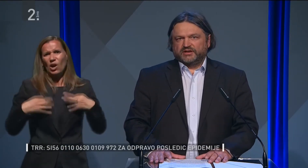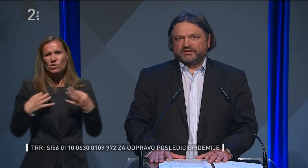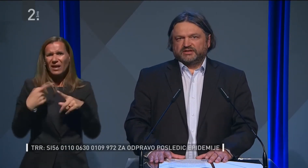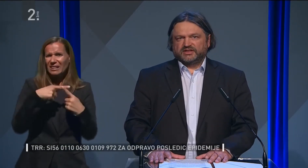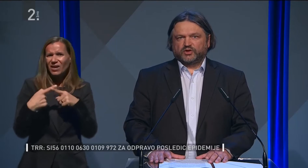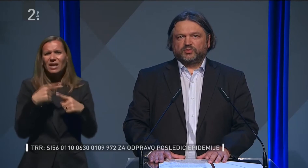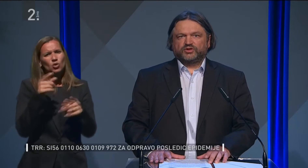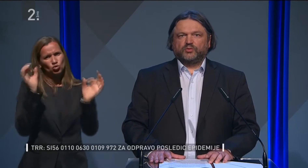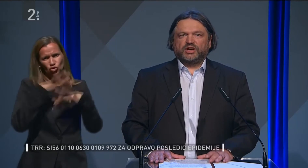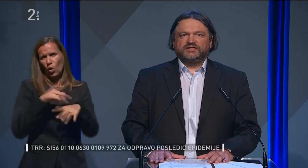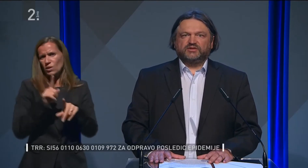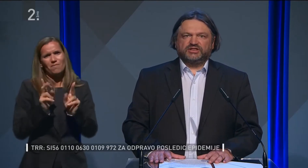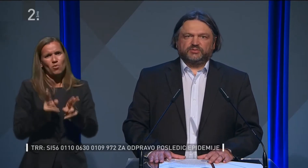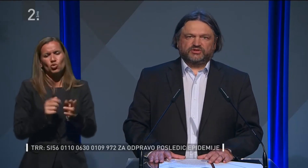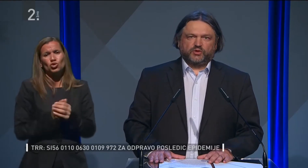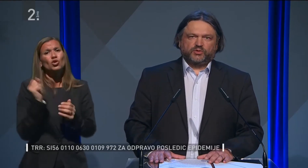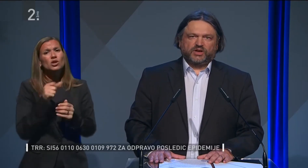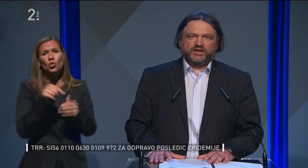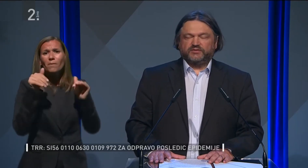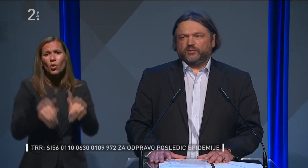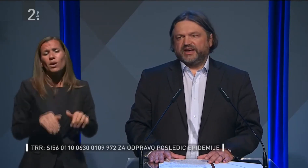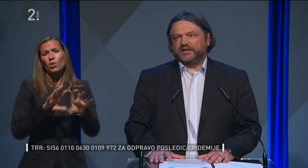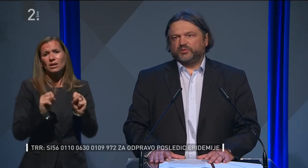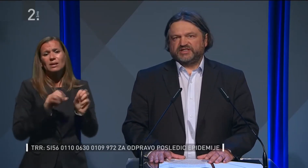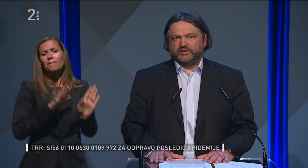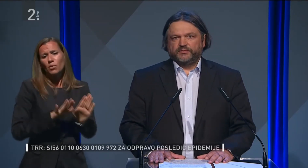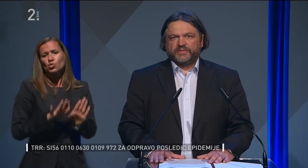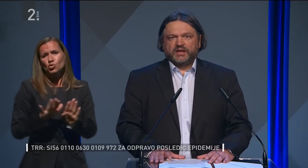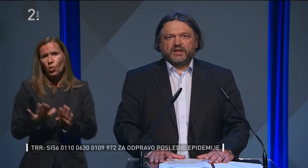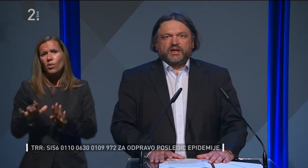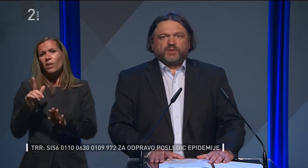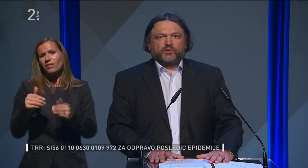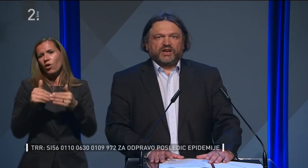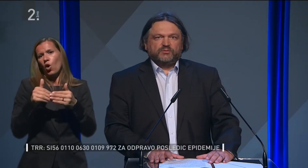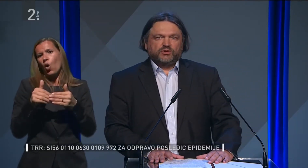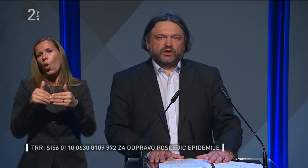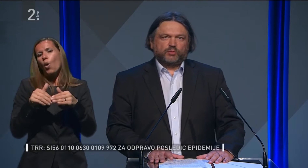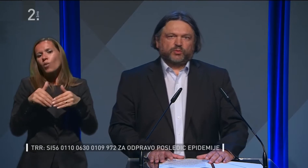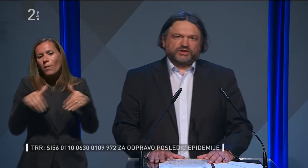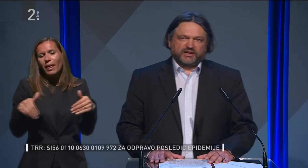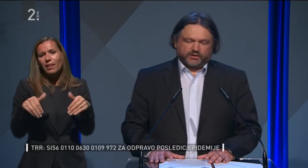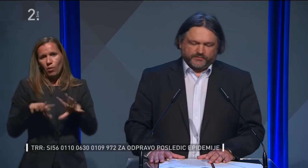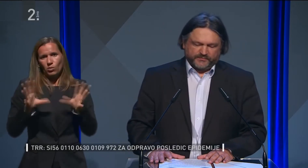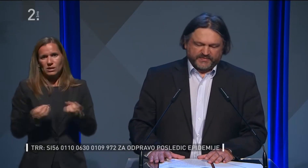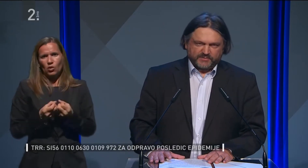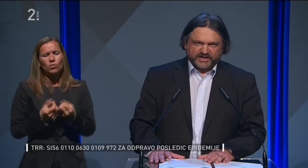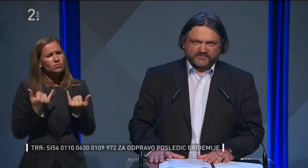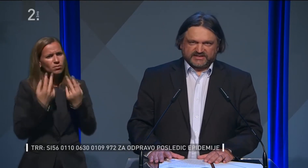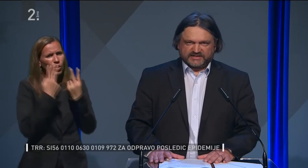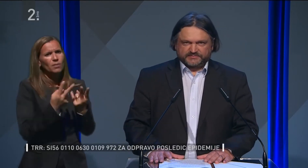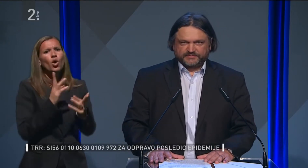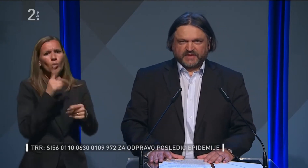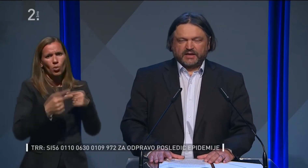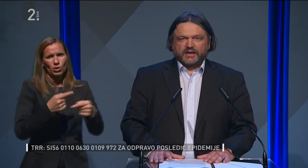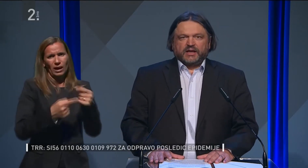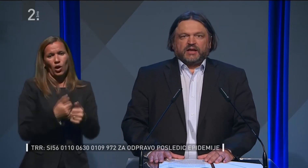ni mogoče. Zato bomo to morali storiti postopoma in v omejenem obsegu. Pa poglejmo, kako bo potekalo. Najprej